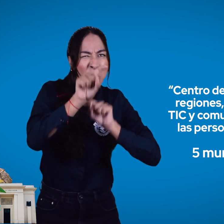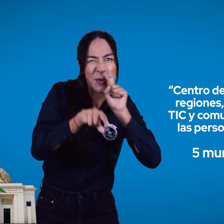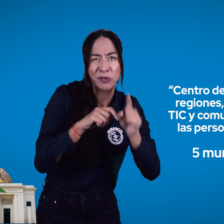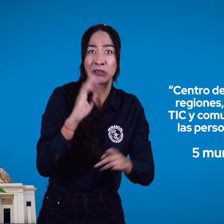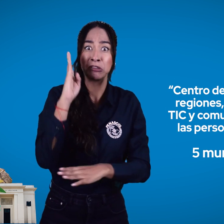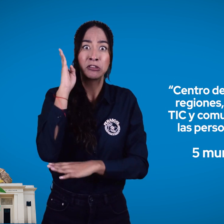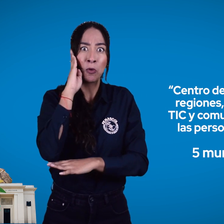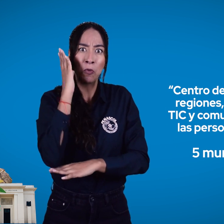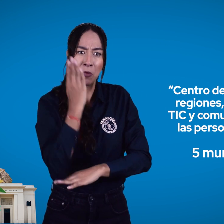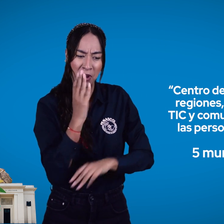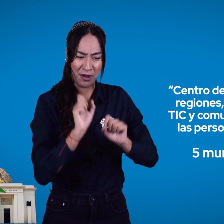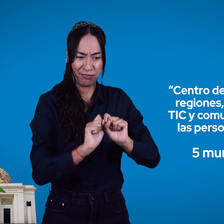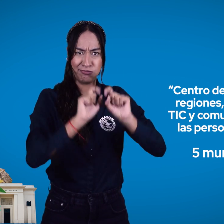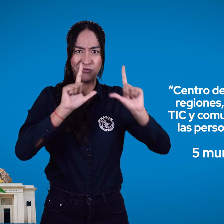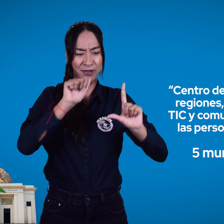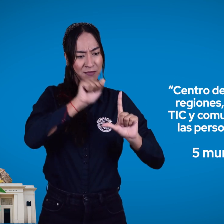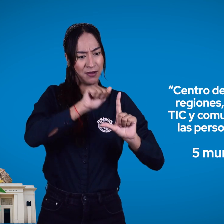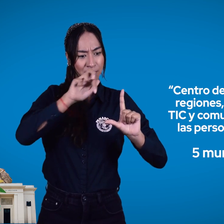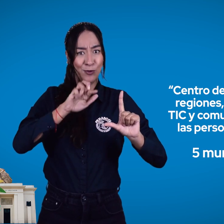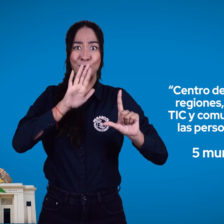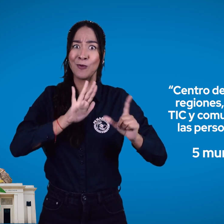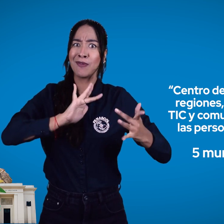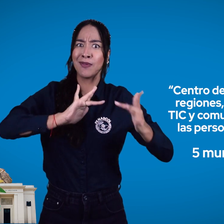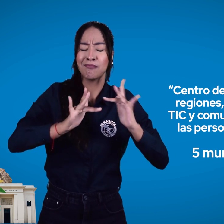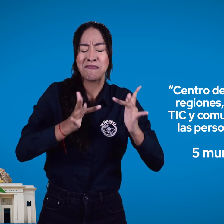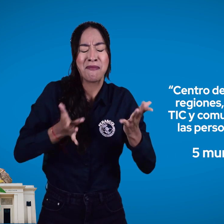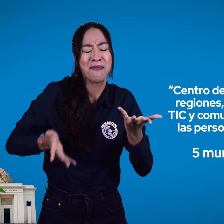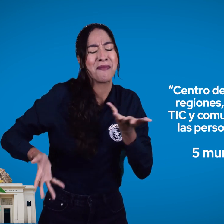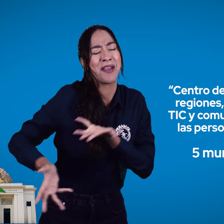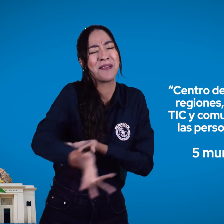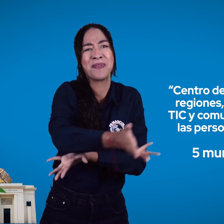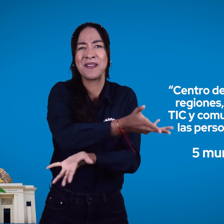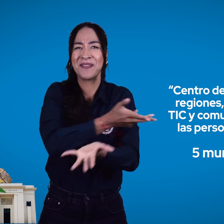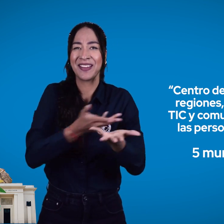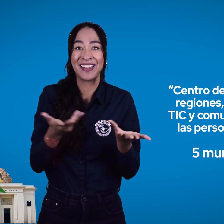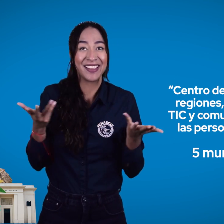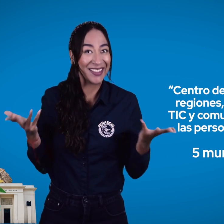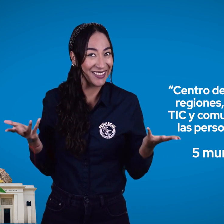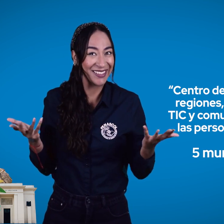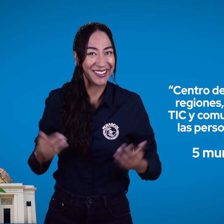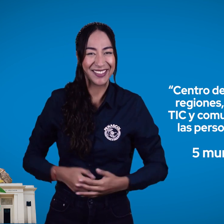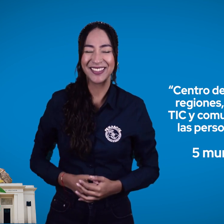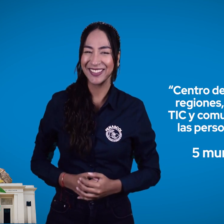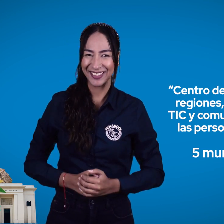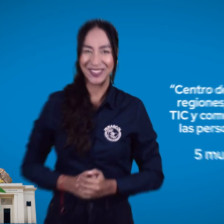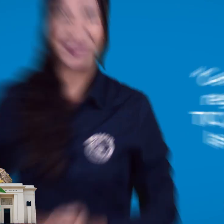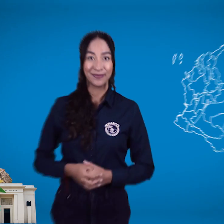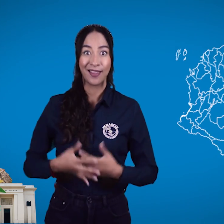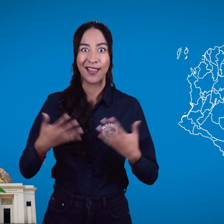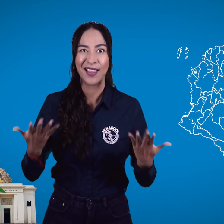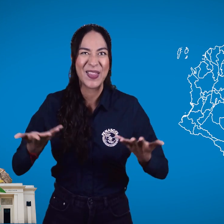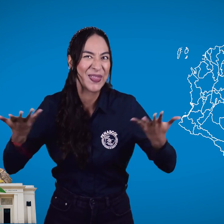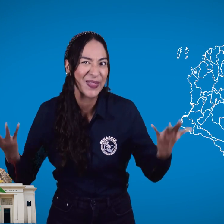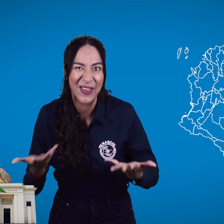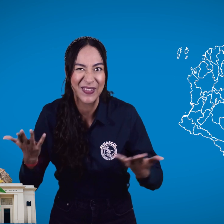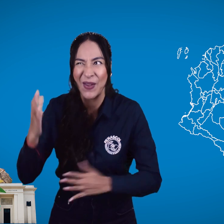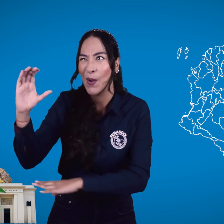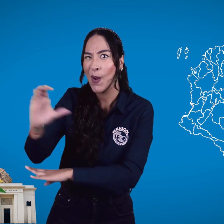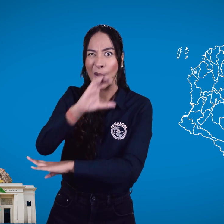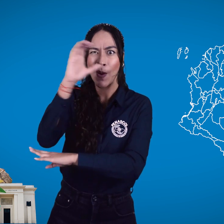y preguntas relacionadas con cómo registrarse, cómo ingresar desde la app, entre otras. Con Centro de